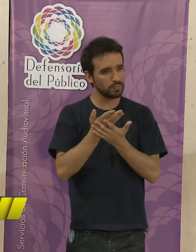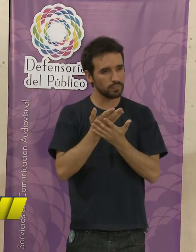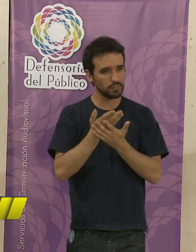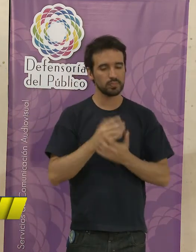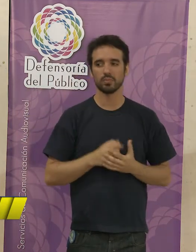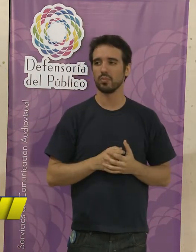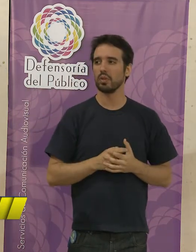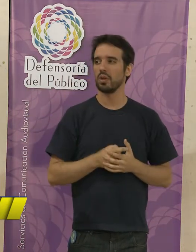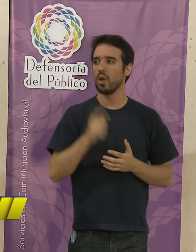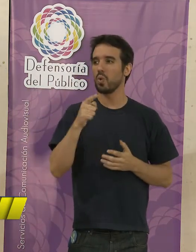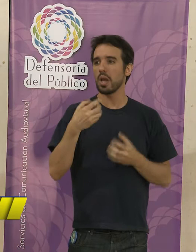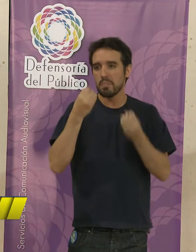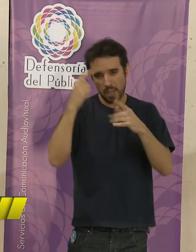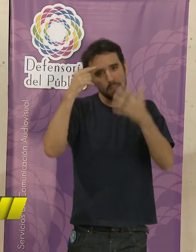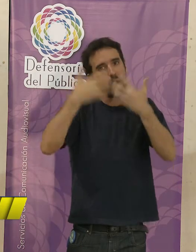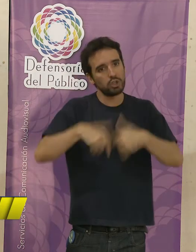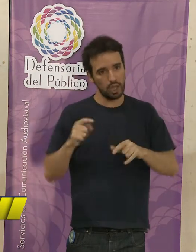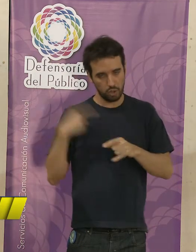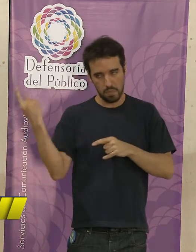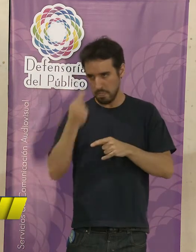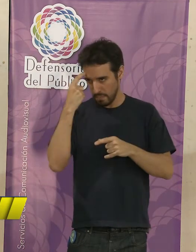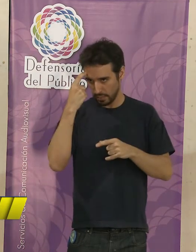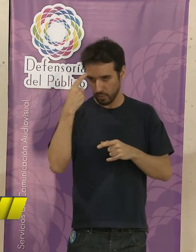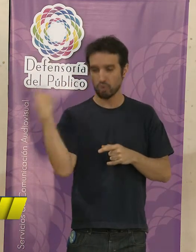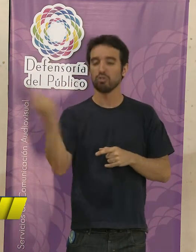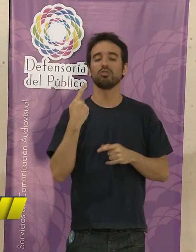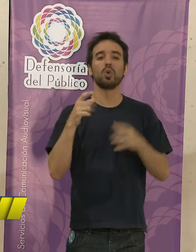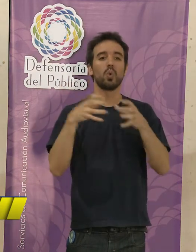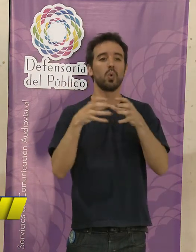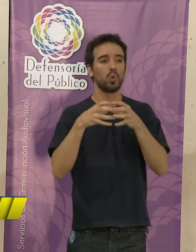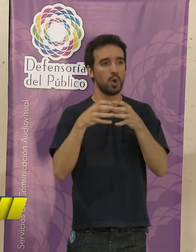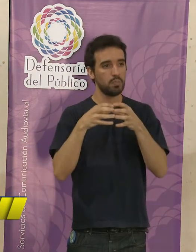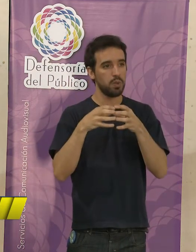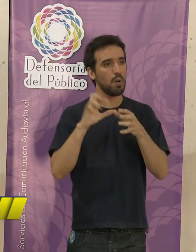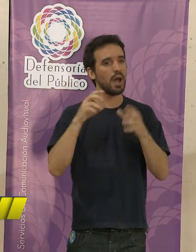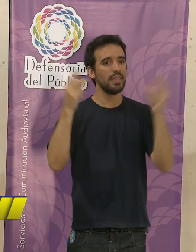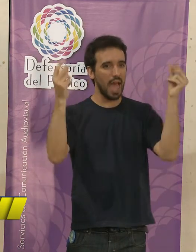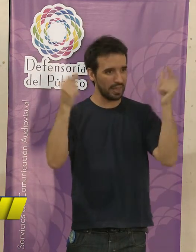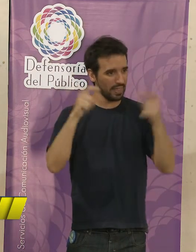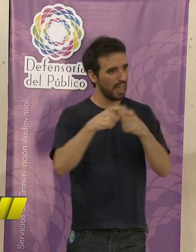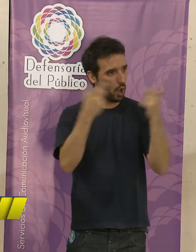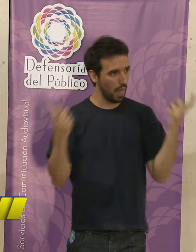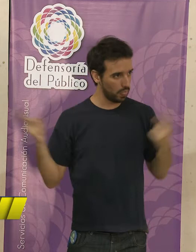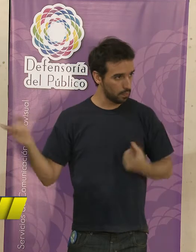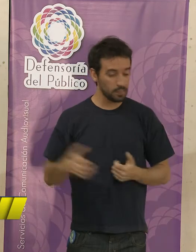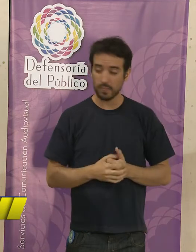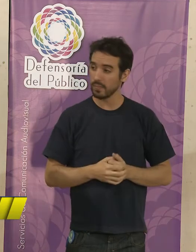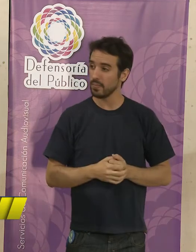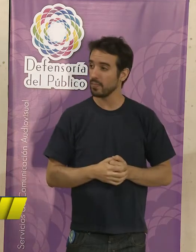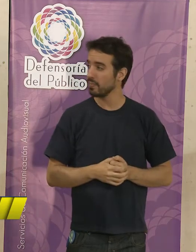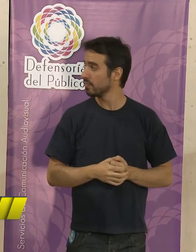digamos, una iniciativa de proyecto. Nosotros somos del Centro Polivalente de Arte de Río Grande y